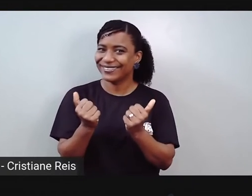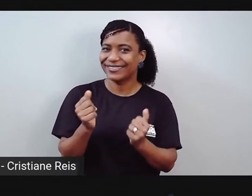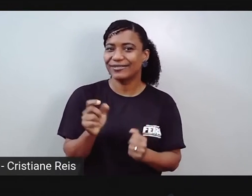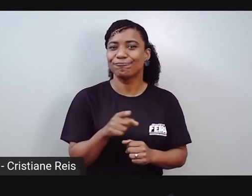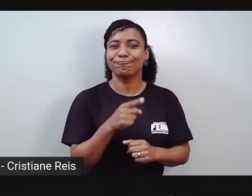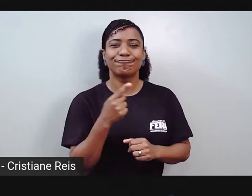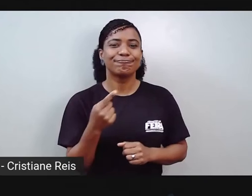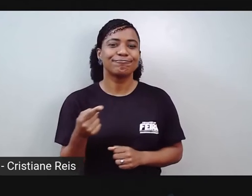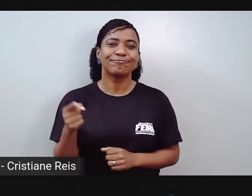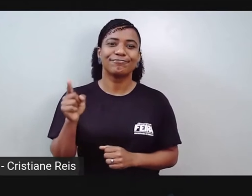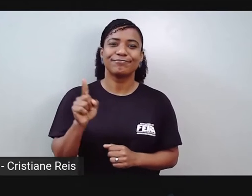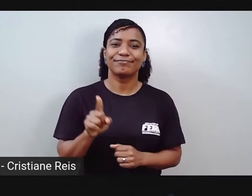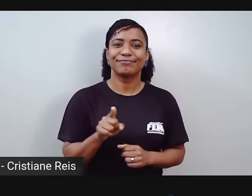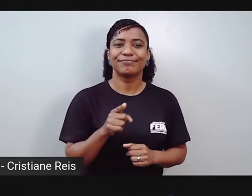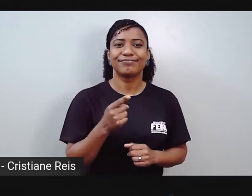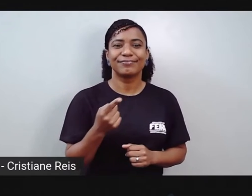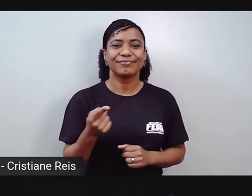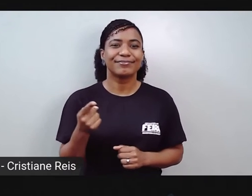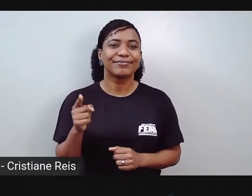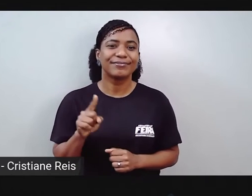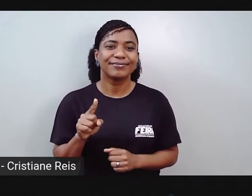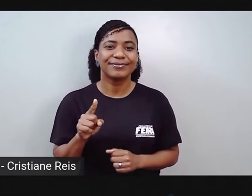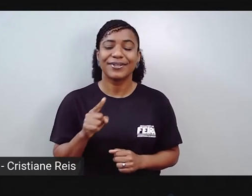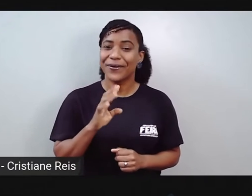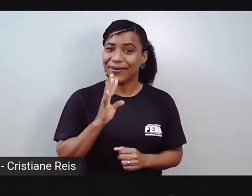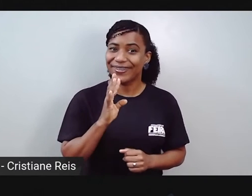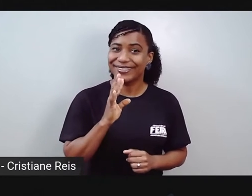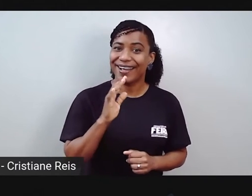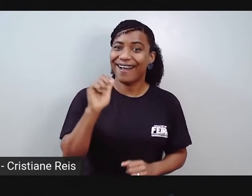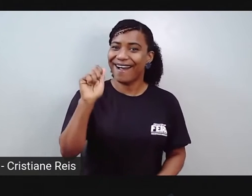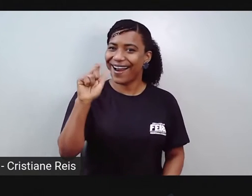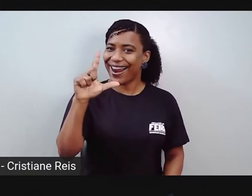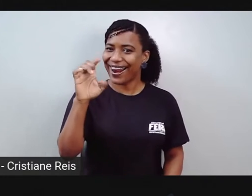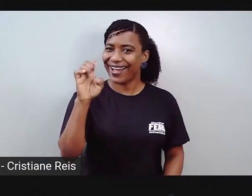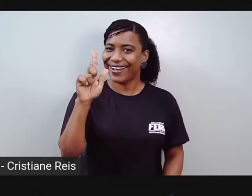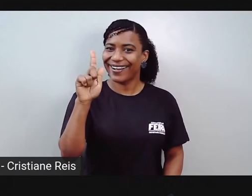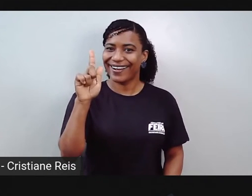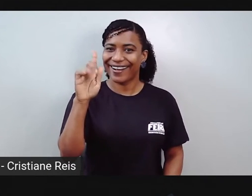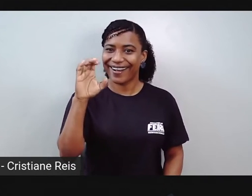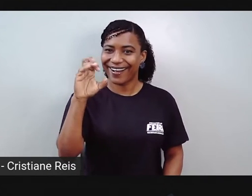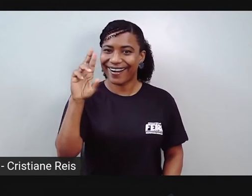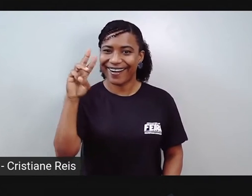Vamos cantar alecrim? Você sabe cantar alecrim? Eu acho essa música tão linda.